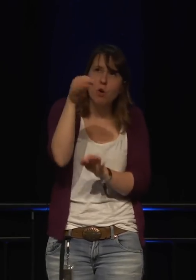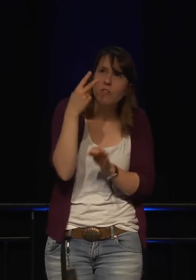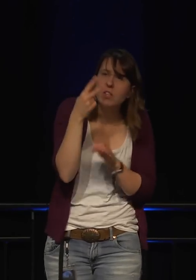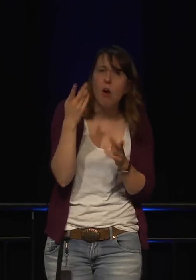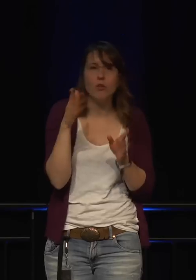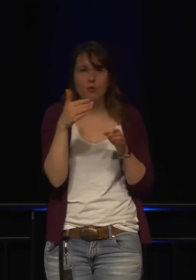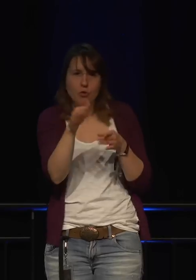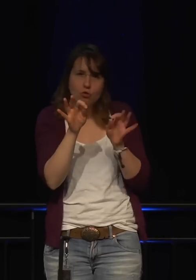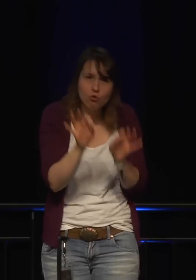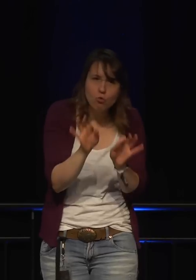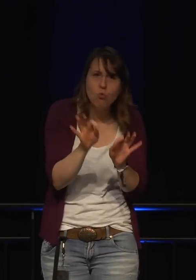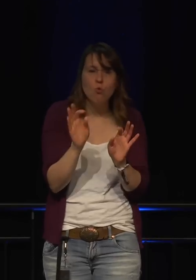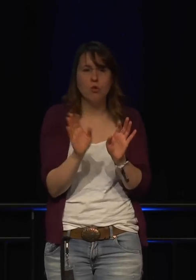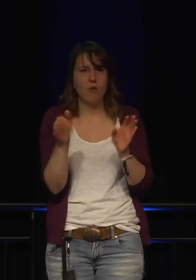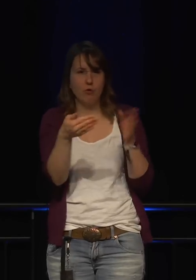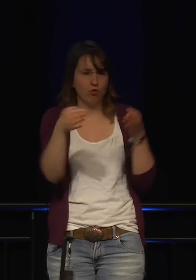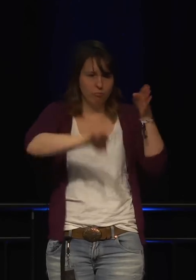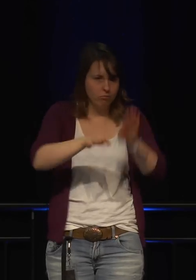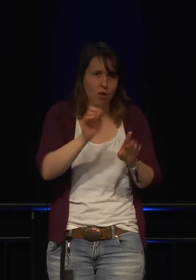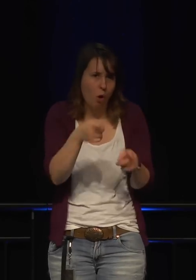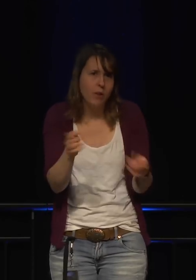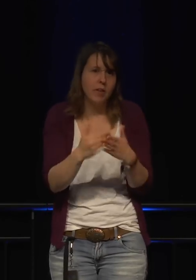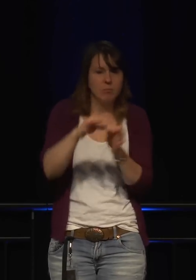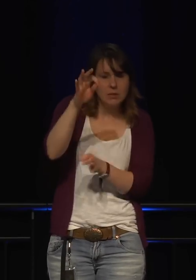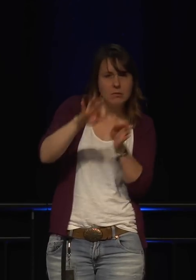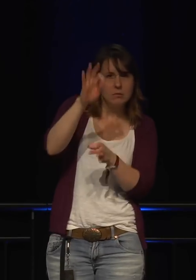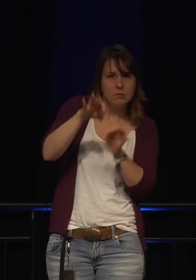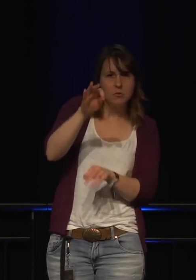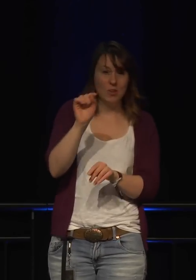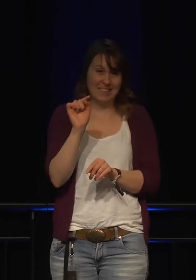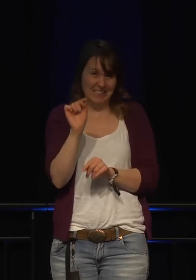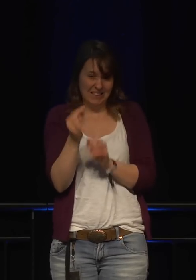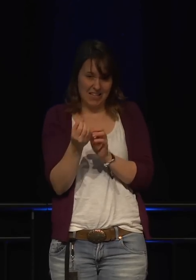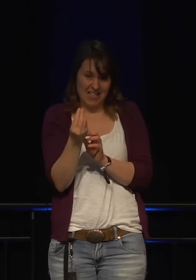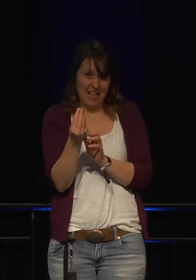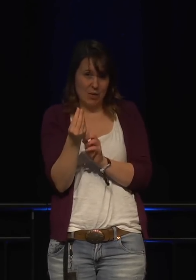damit die armen Fisches nicht sterben.